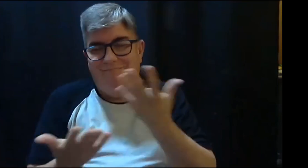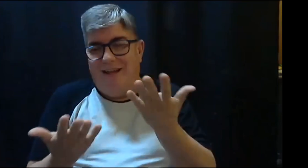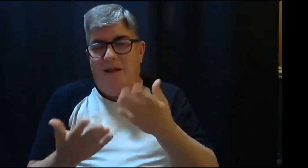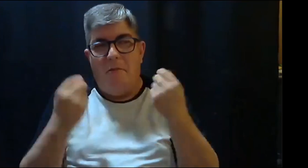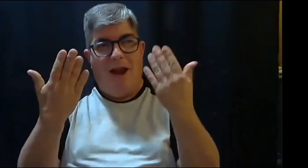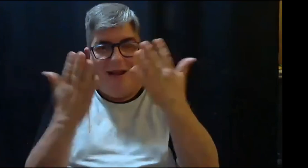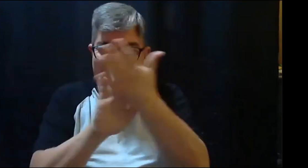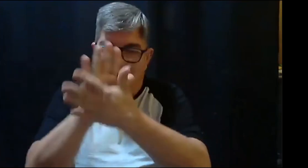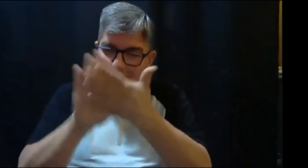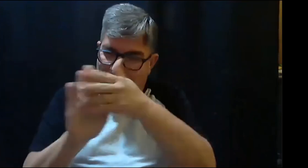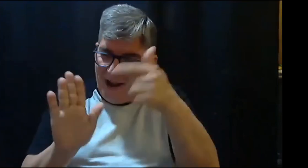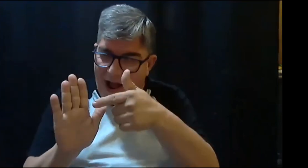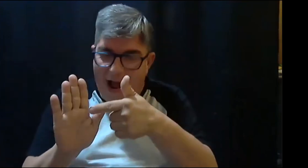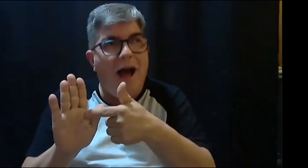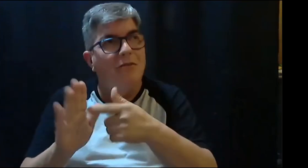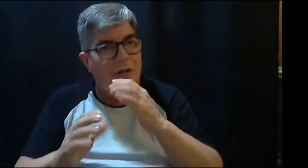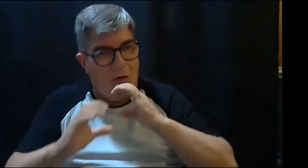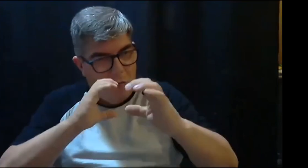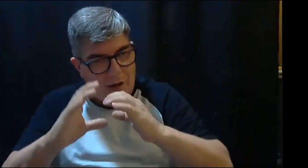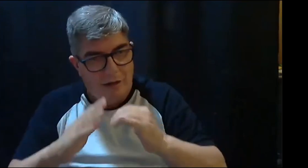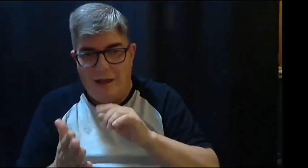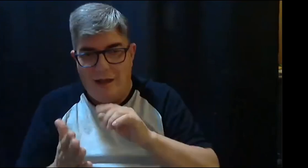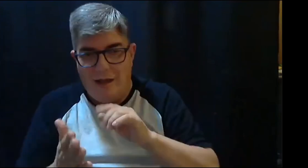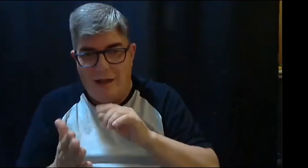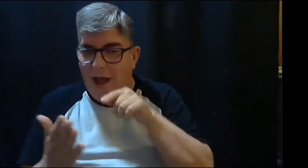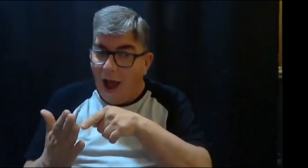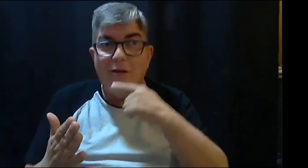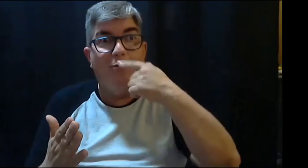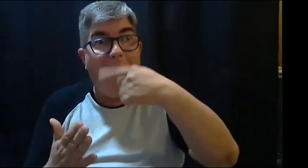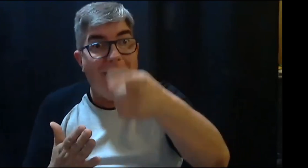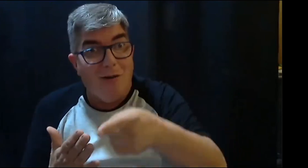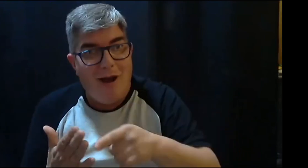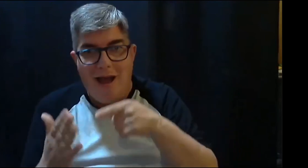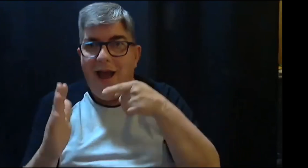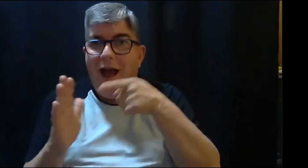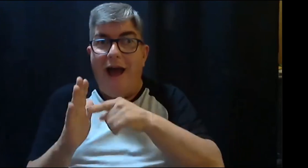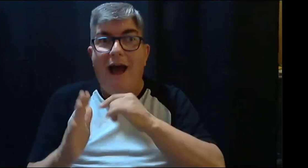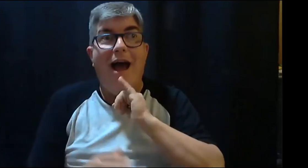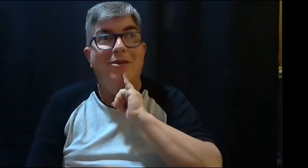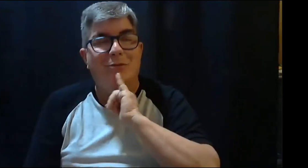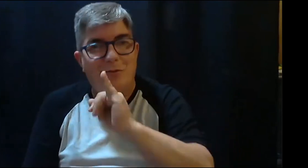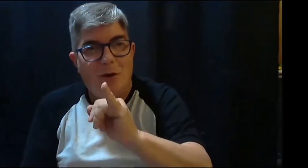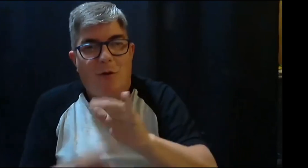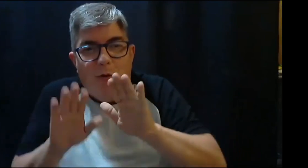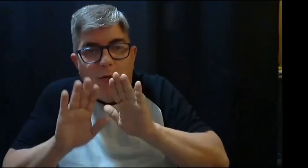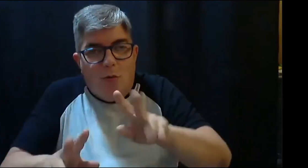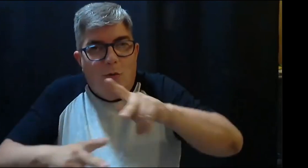cuales la universidad divulga contenido. Y también mostrar que la lengua de señas es una lengua, es un